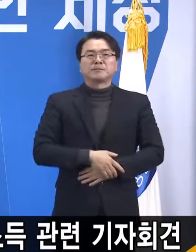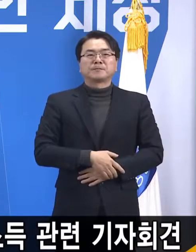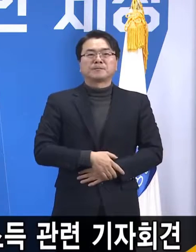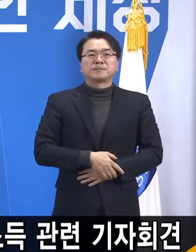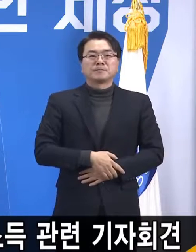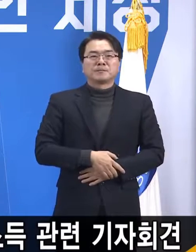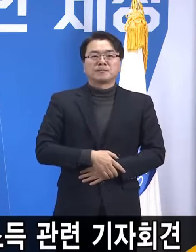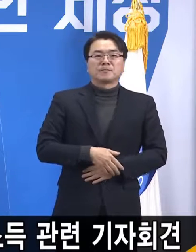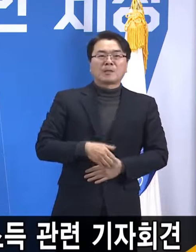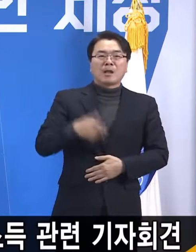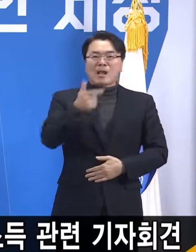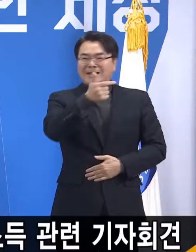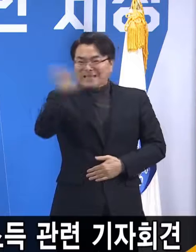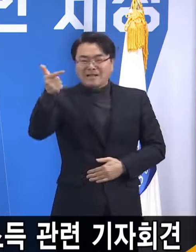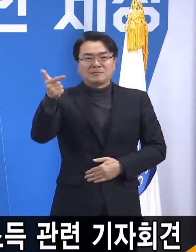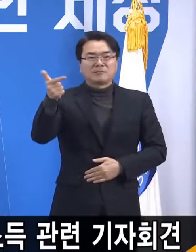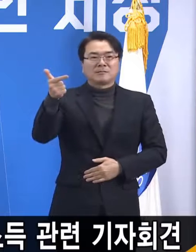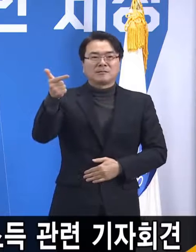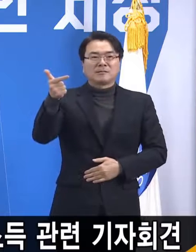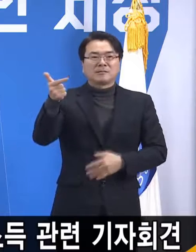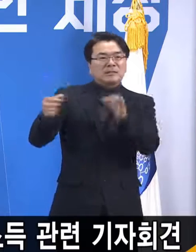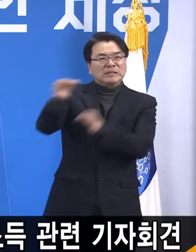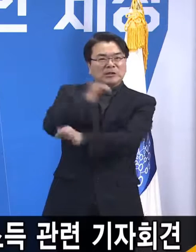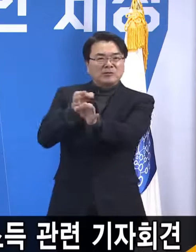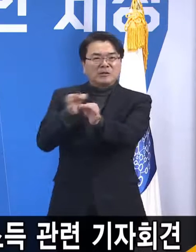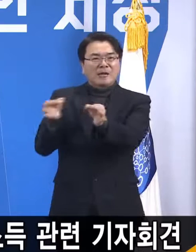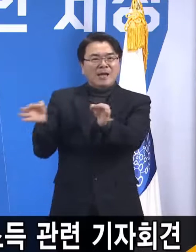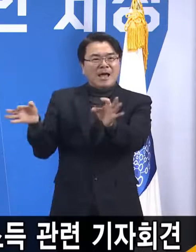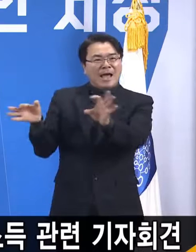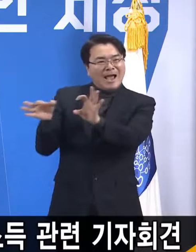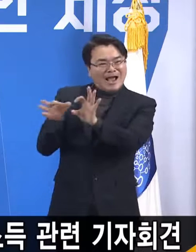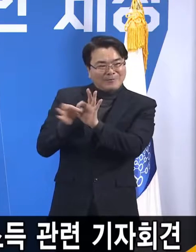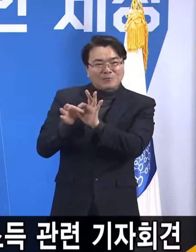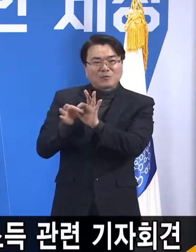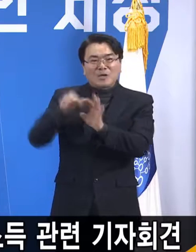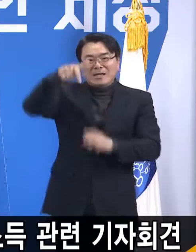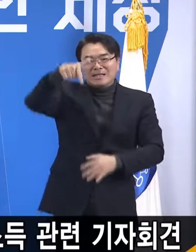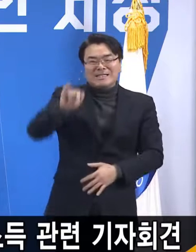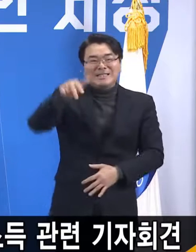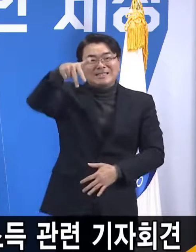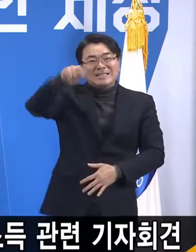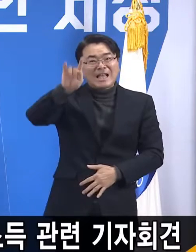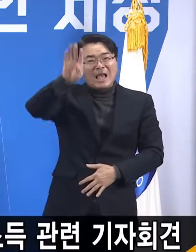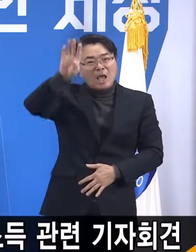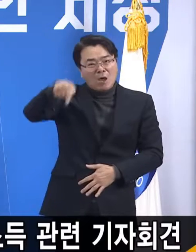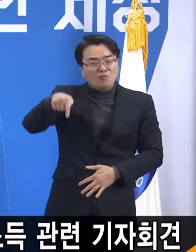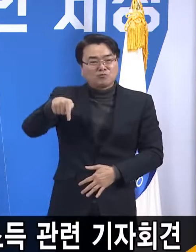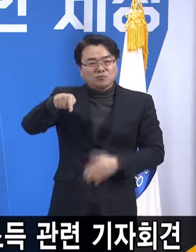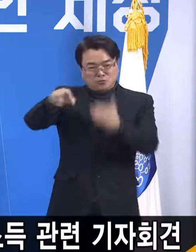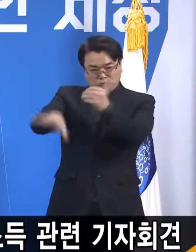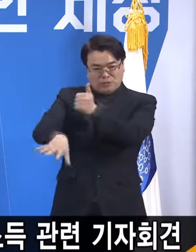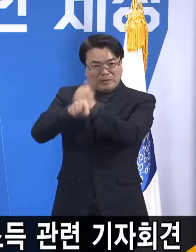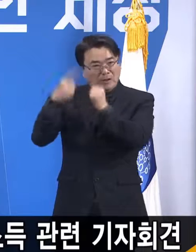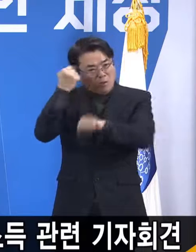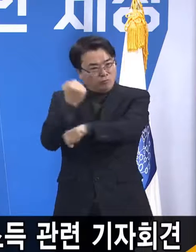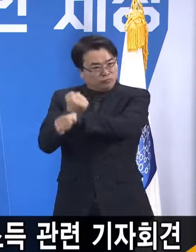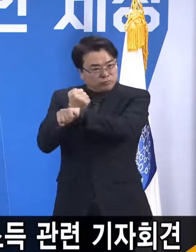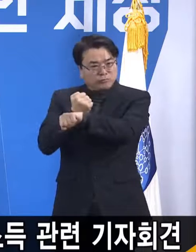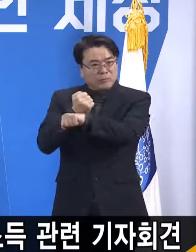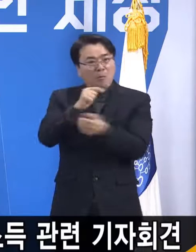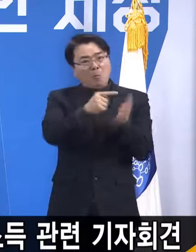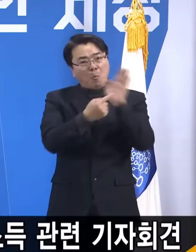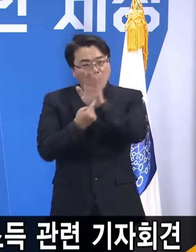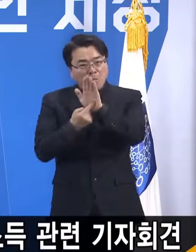큰 기업에 가깝다고 소문나 있는 기재부 기재부가 관할하는 조세 제정 연구는 계속 지역화폐가 필요가 없다.